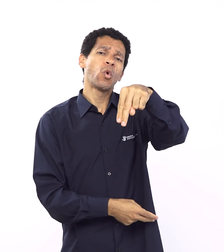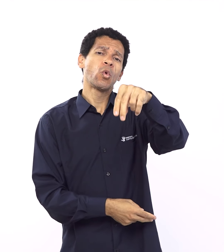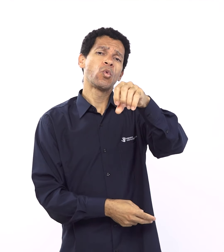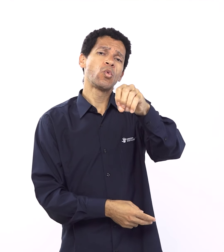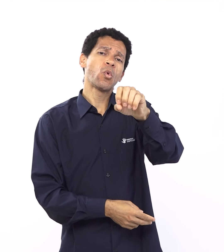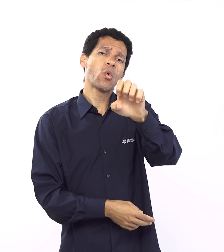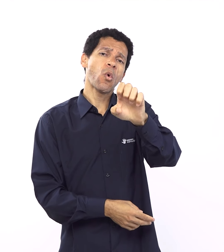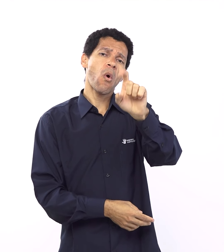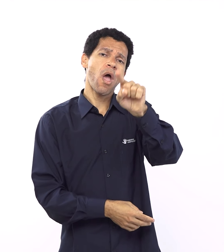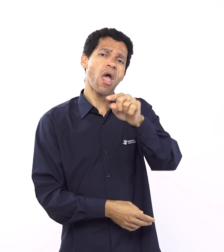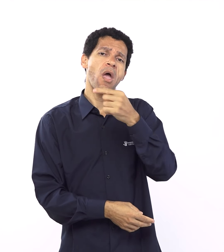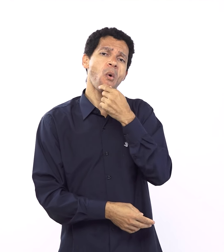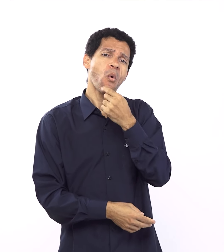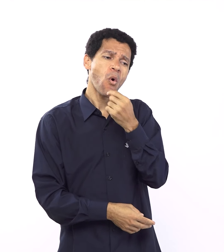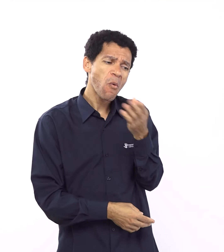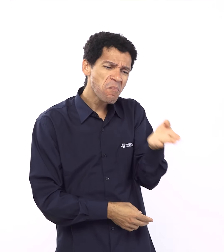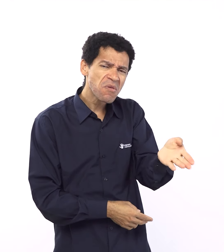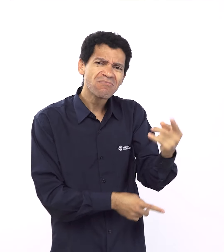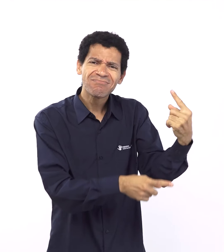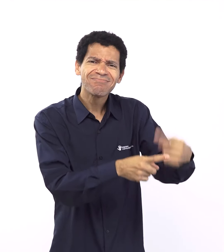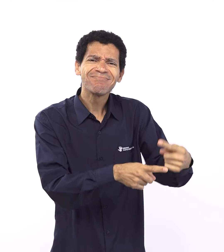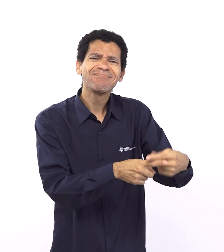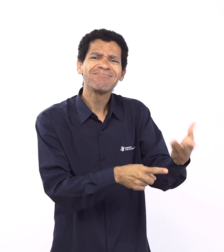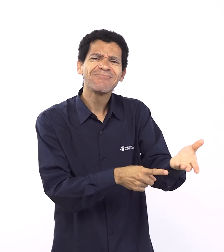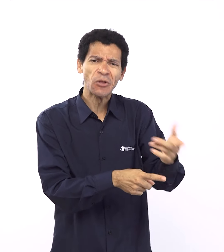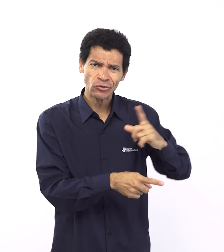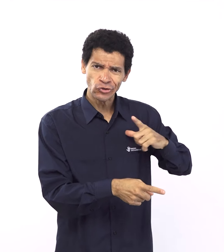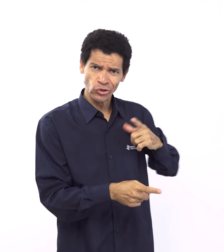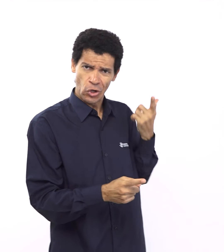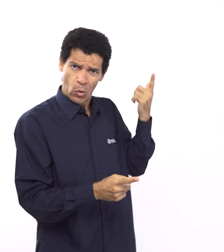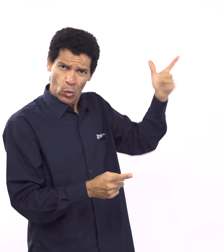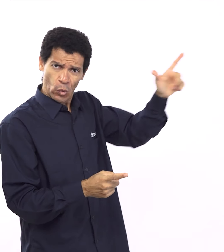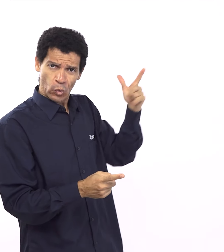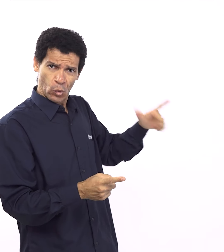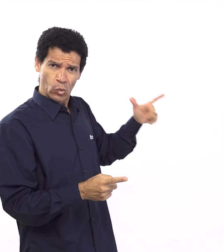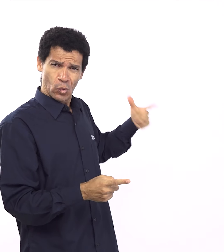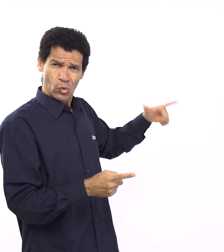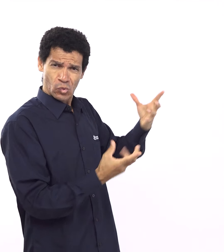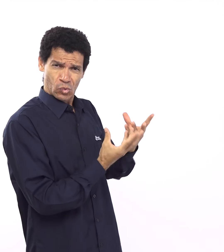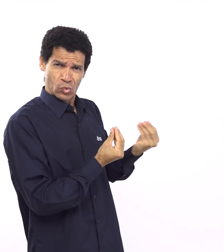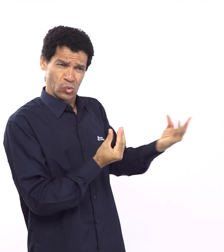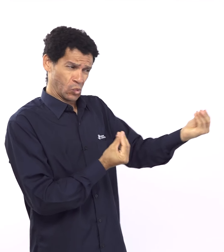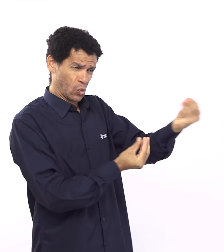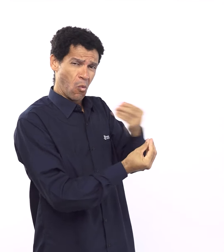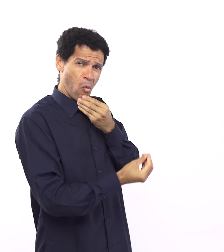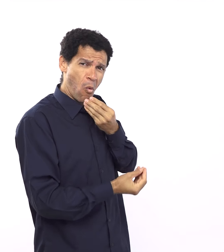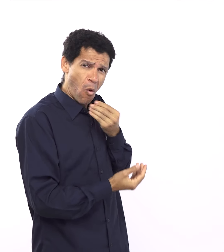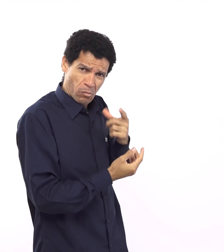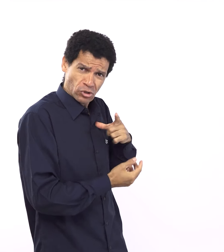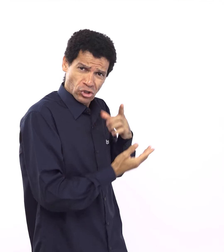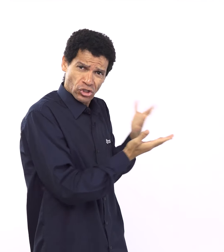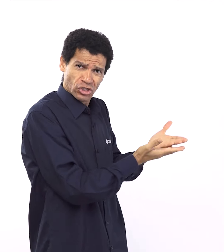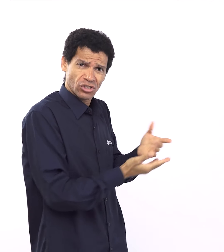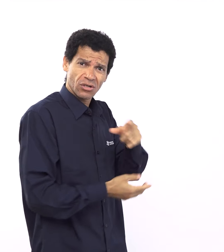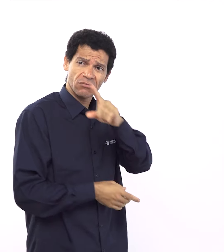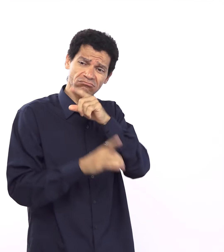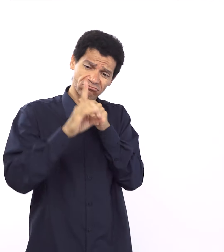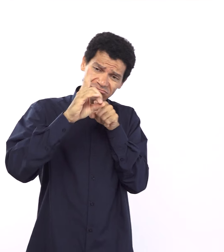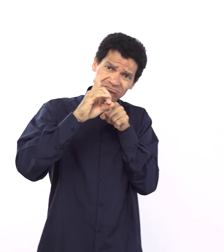andava com Deus e por isso ele achou graça diante de Deus, né, e essa integridade junto com a justiça, a expressão quando junta,